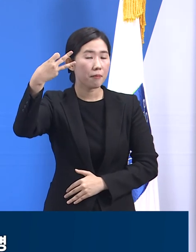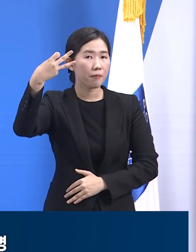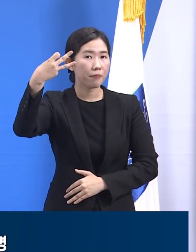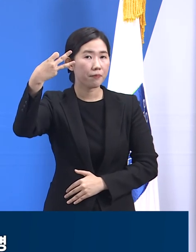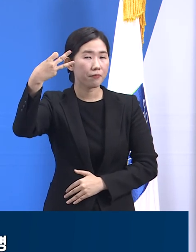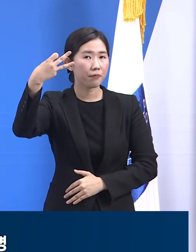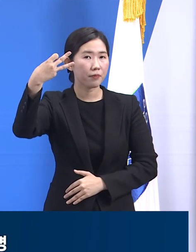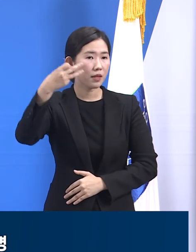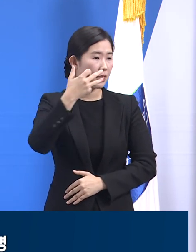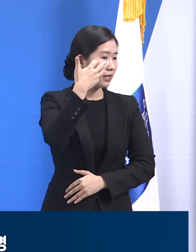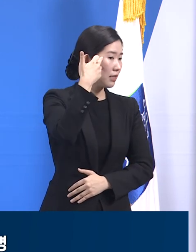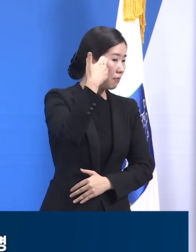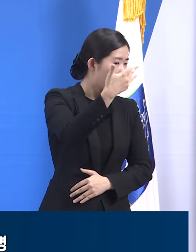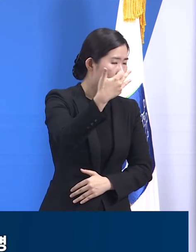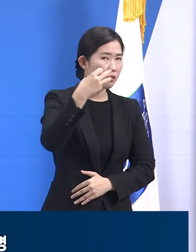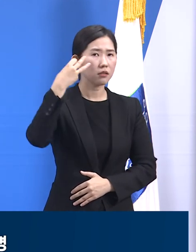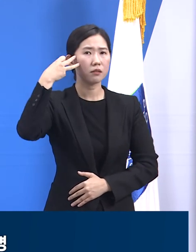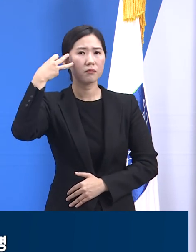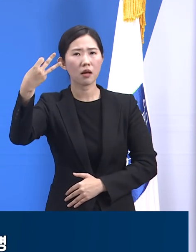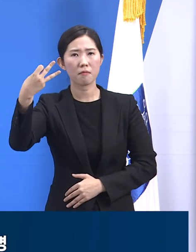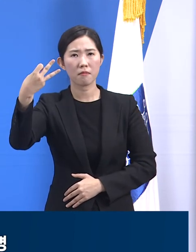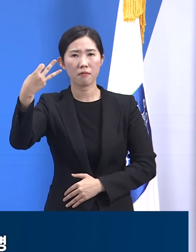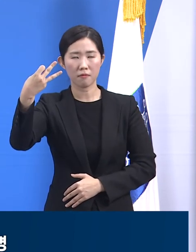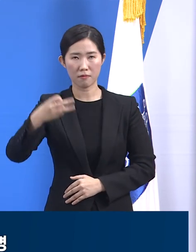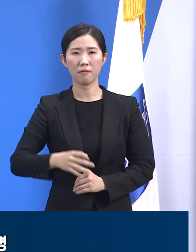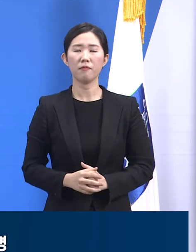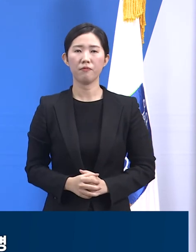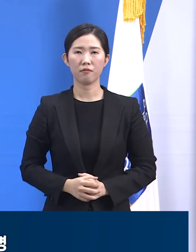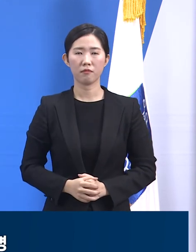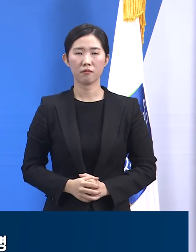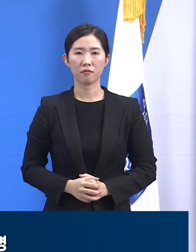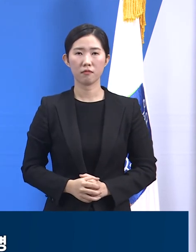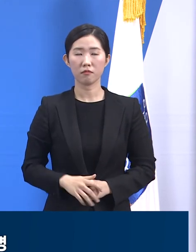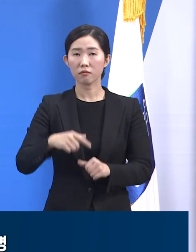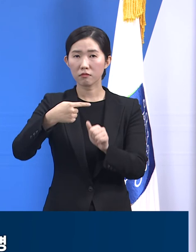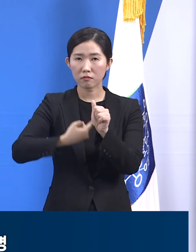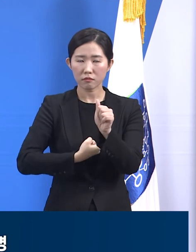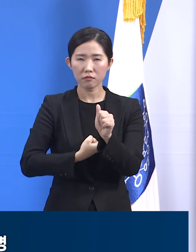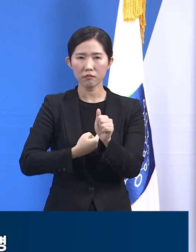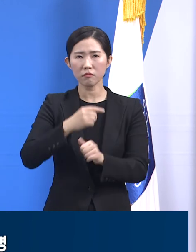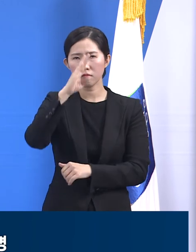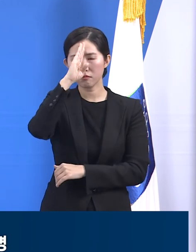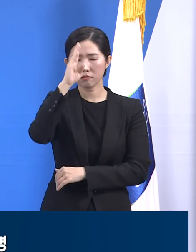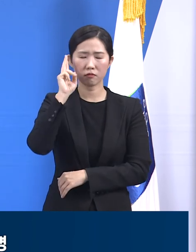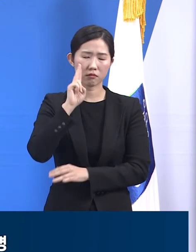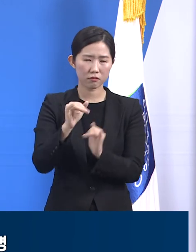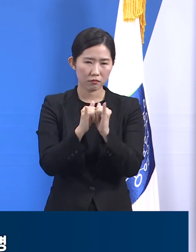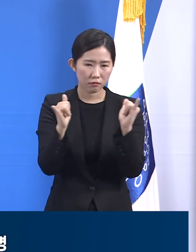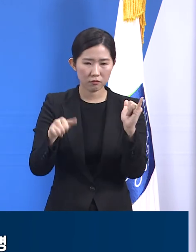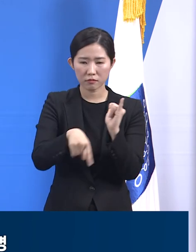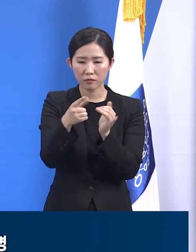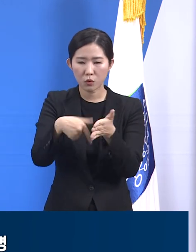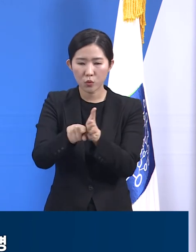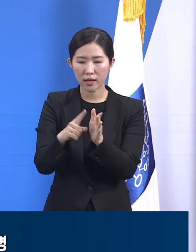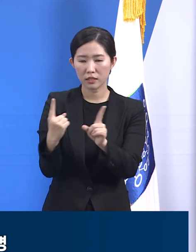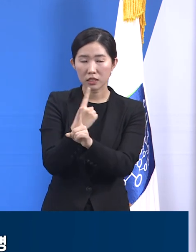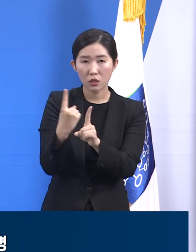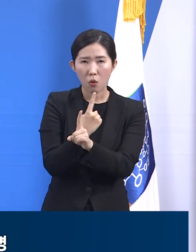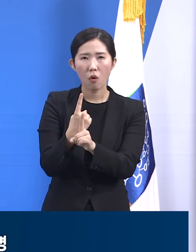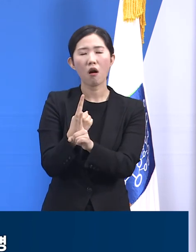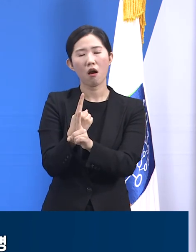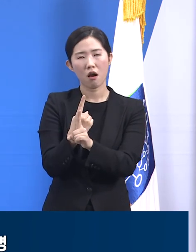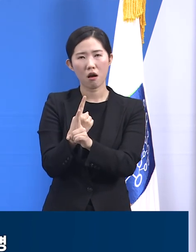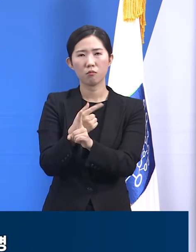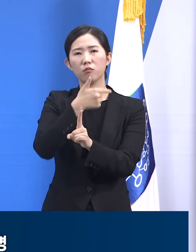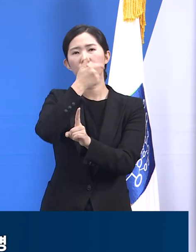감소했습니다. 그만큼 적절한 중환자 치료 기회가 우리 사회에 부족했음을 추정케 하는 통계값입니다.